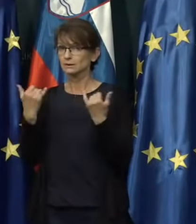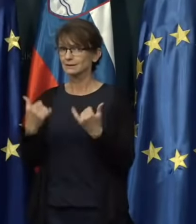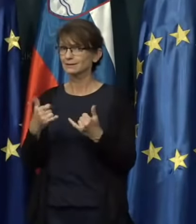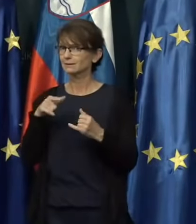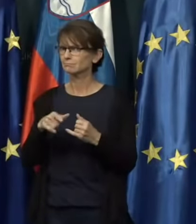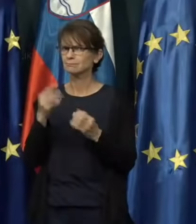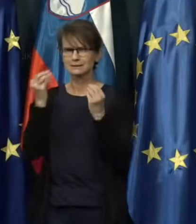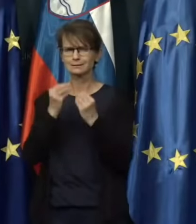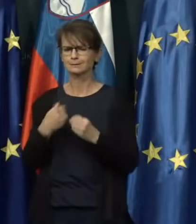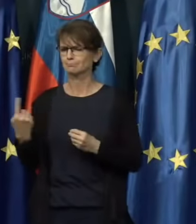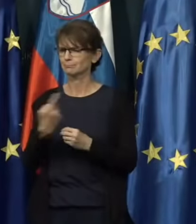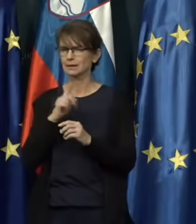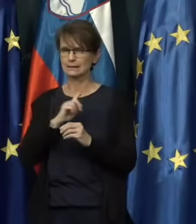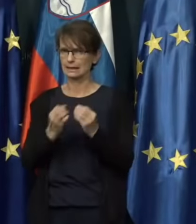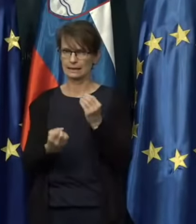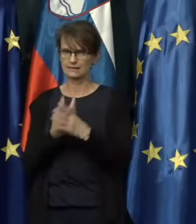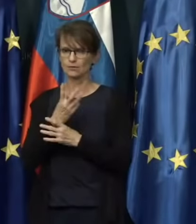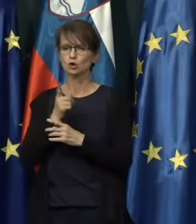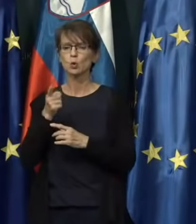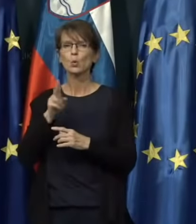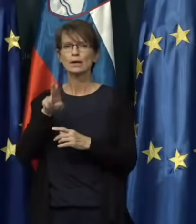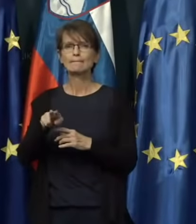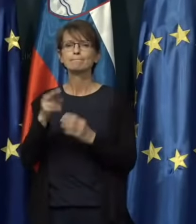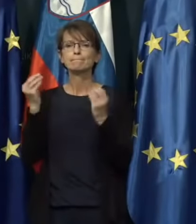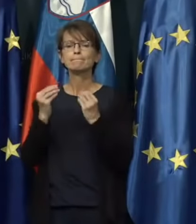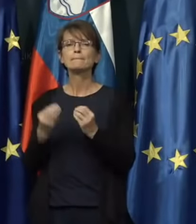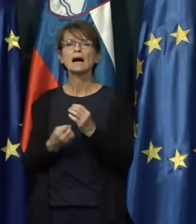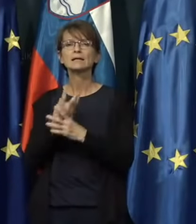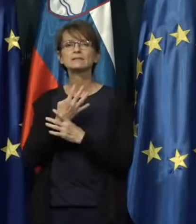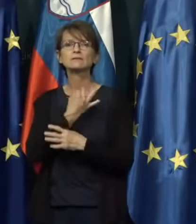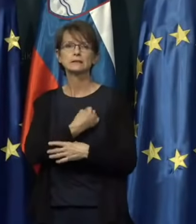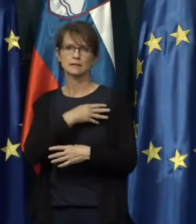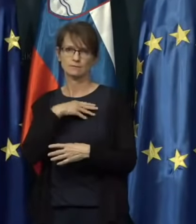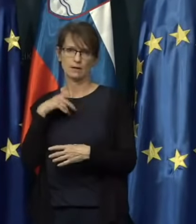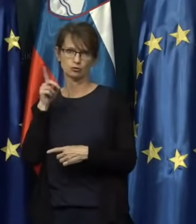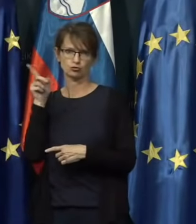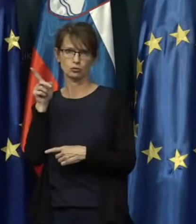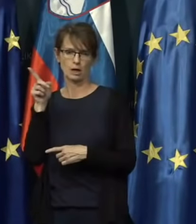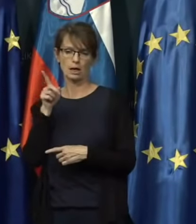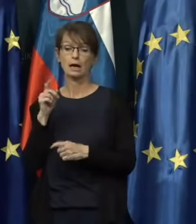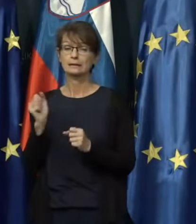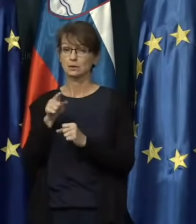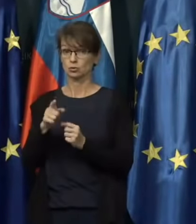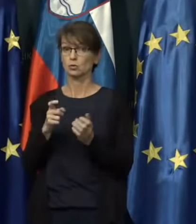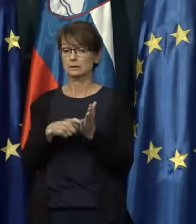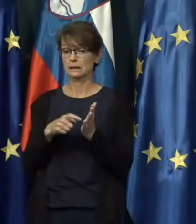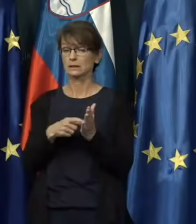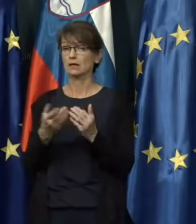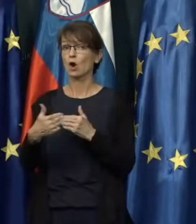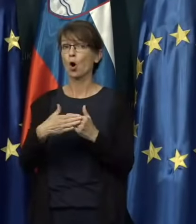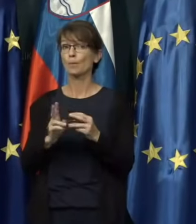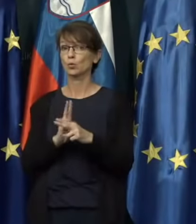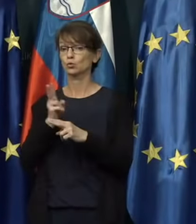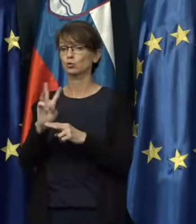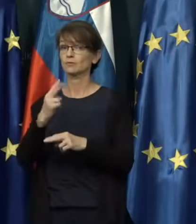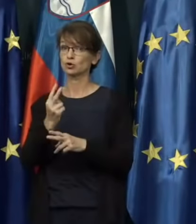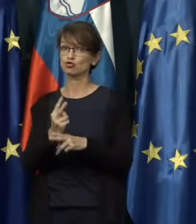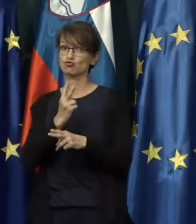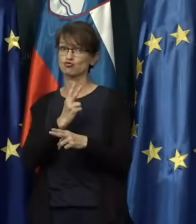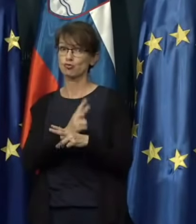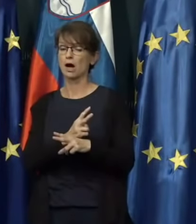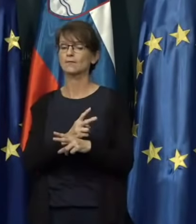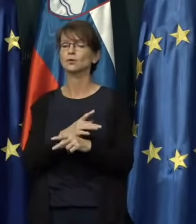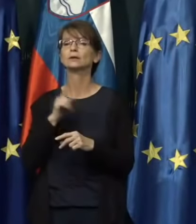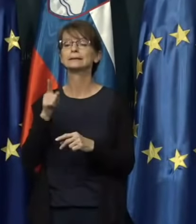sistema ne razvijamo. Ta sistema razvi Republika Hrvaška. Iz teh razlogov tudi zahteva ob vstopu v državo. Prvič, da